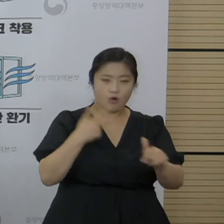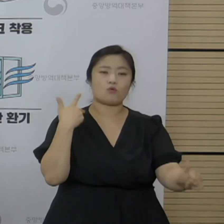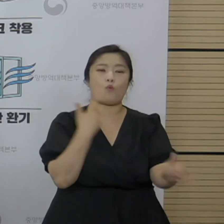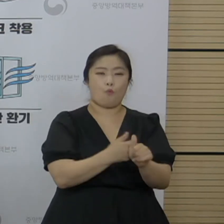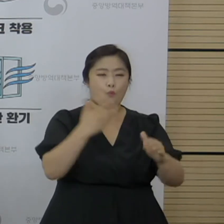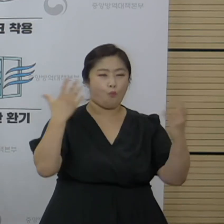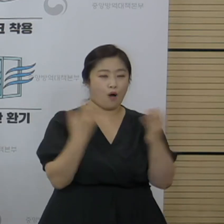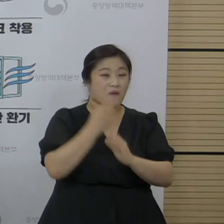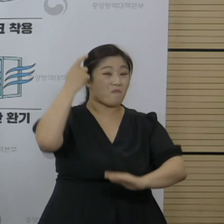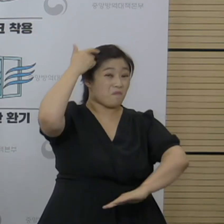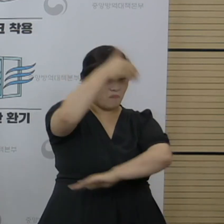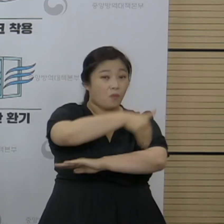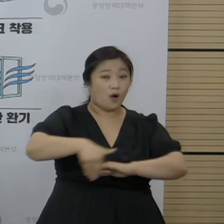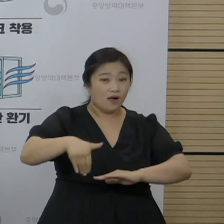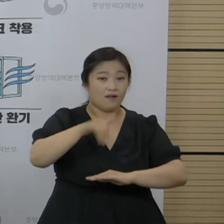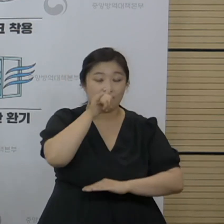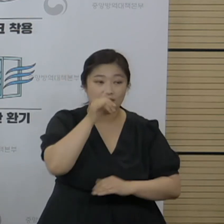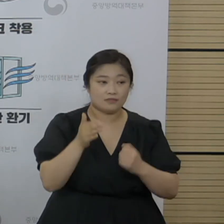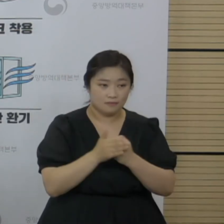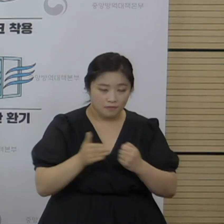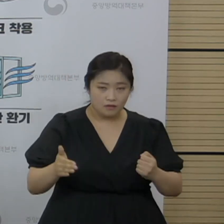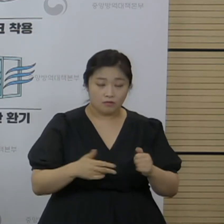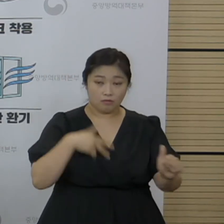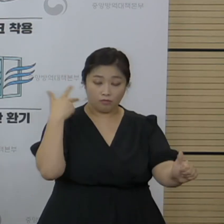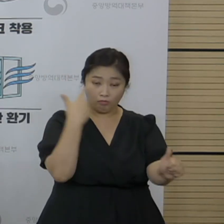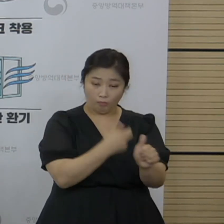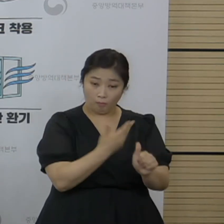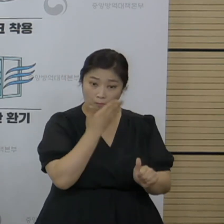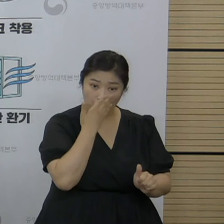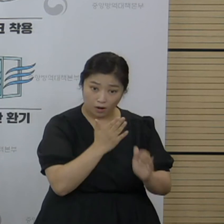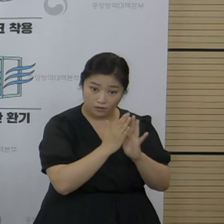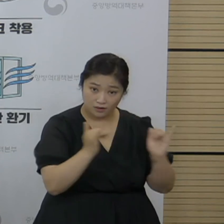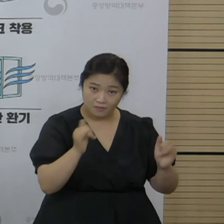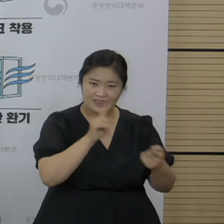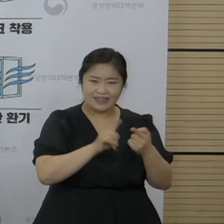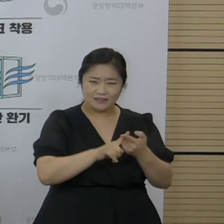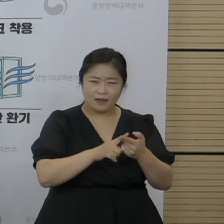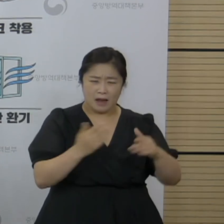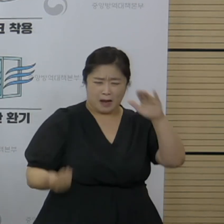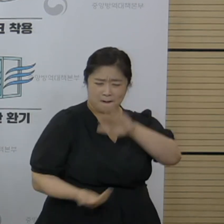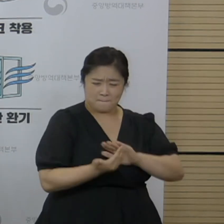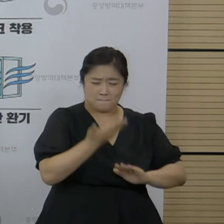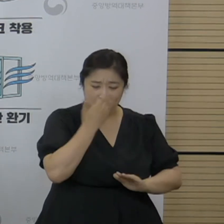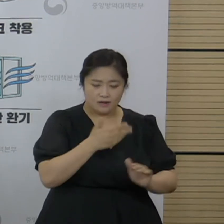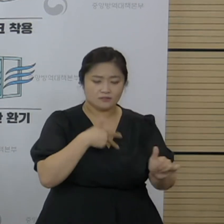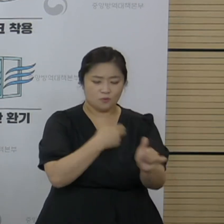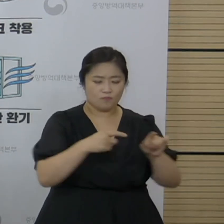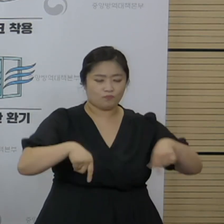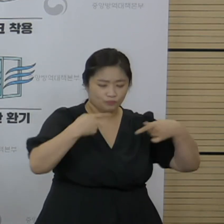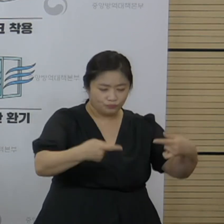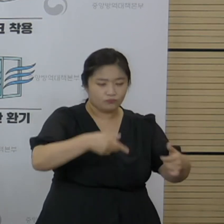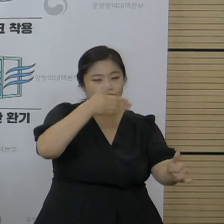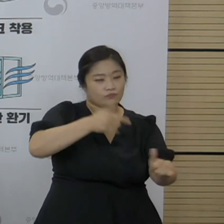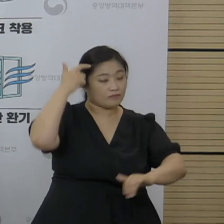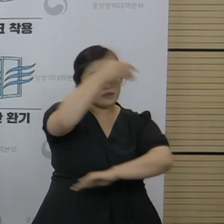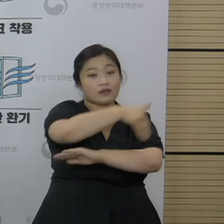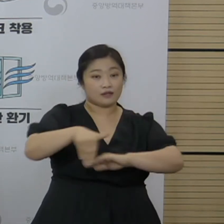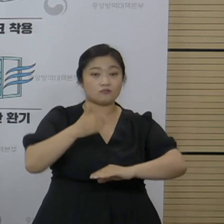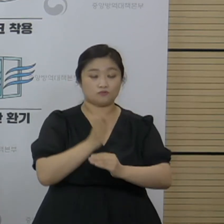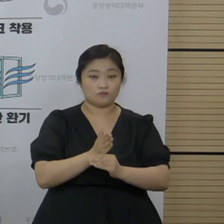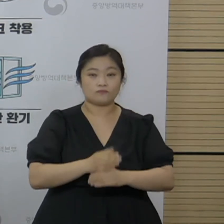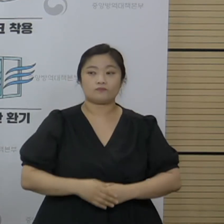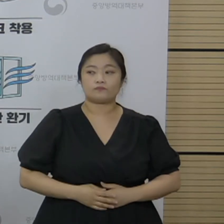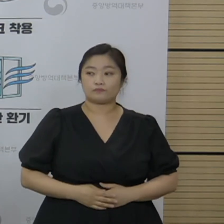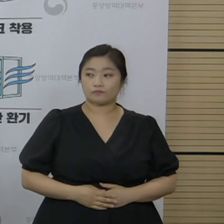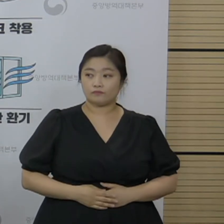완료한다는 목표를 가지고 있기 때문에 접종 가능한 대상자에 대해서는 최대한 접종을 할 수 있도록 추진할 예정입니다. 네,